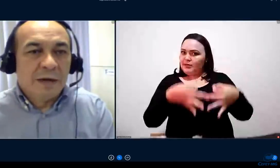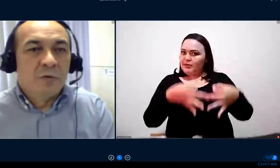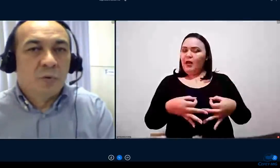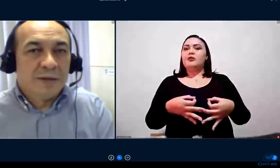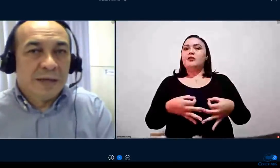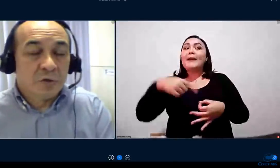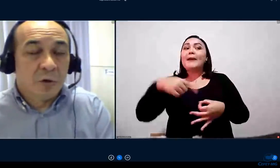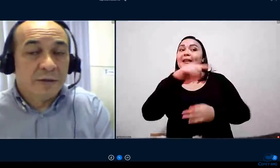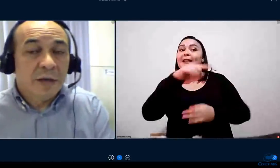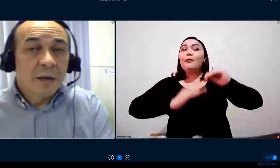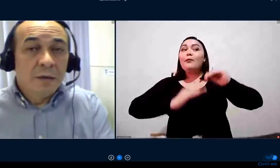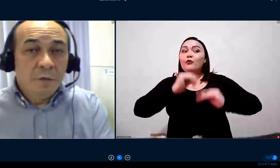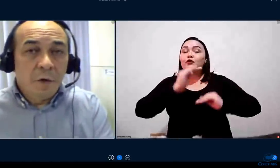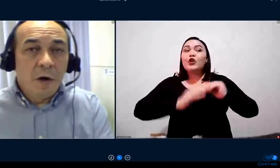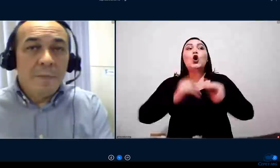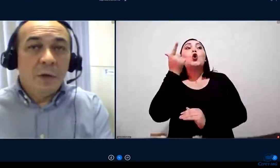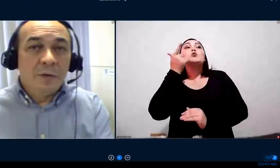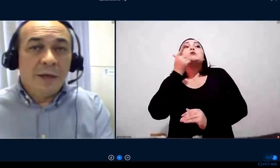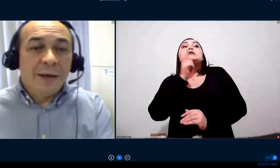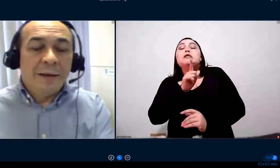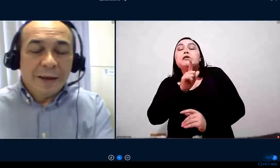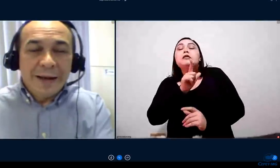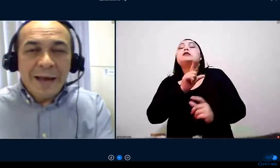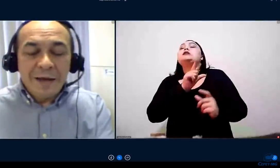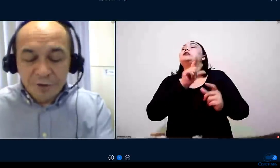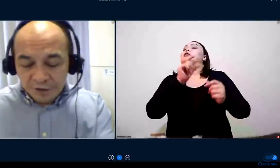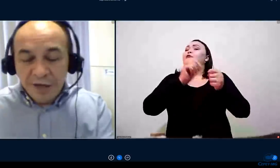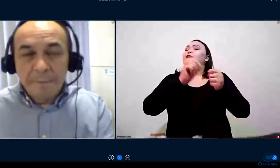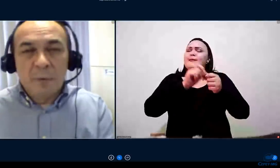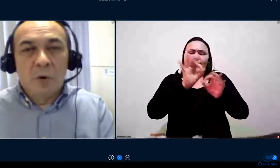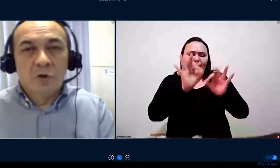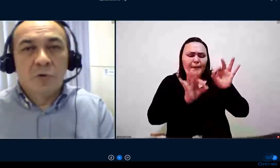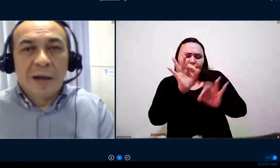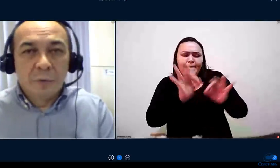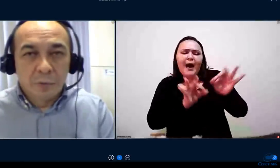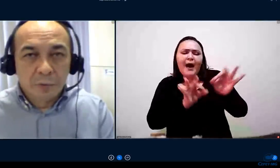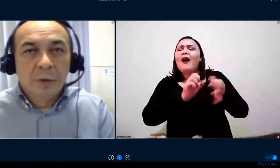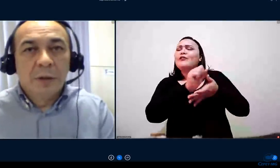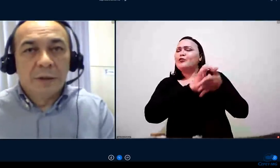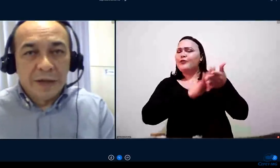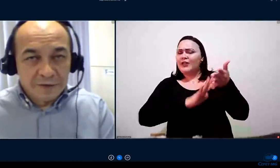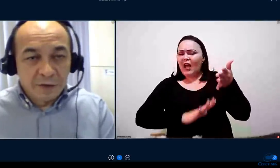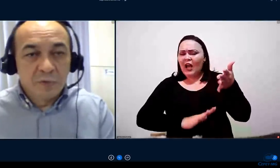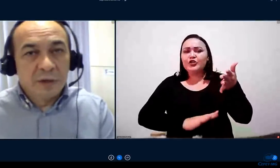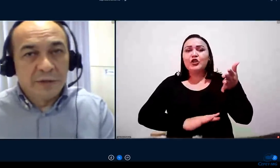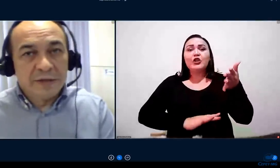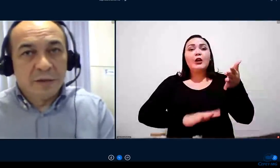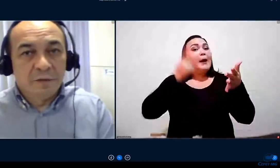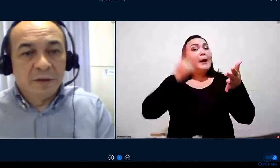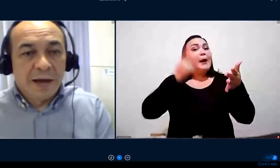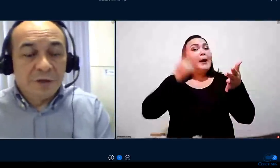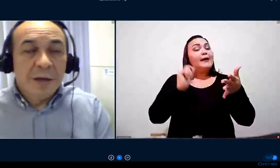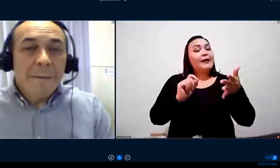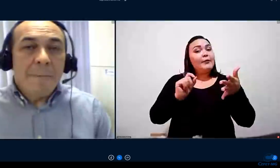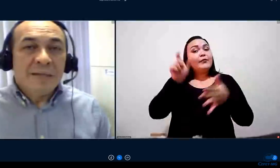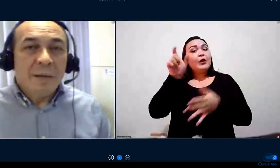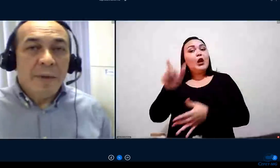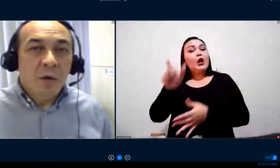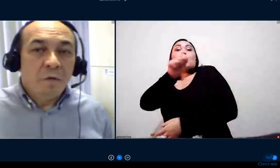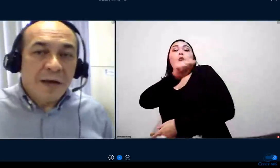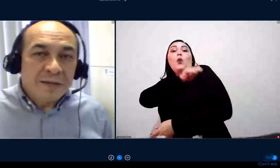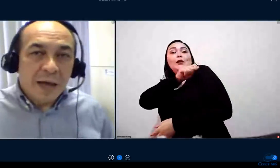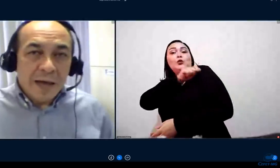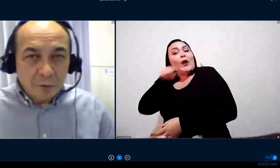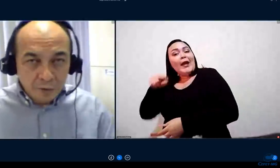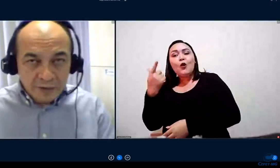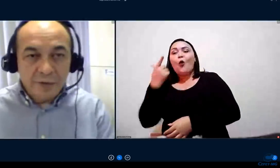planejaram suas ações, de forma que eu dê garantia para o nosso aluno da execução dessa atividade, mas também